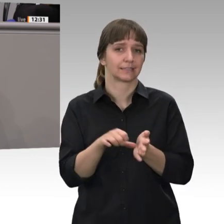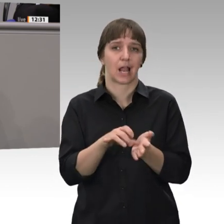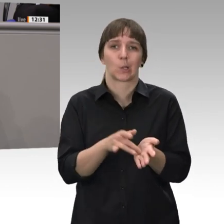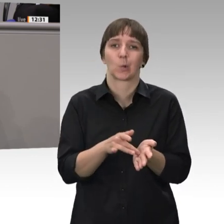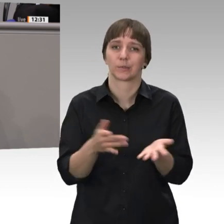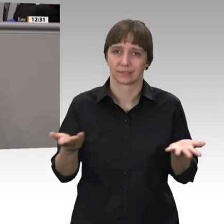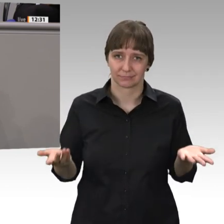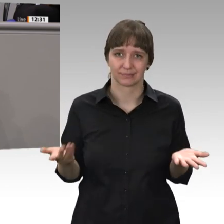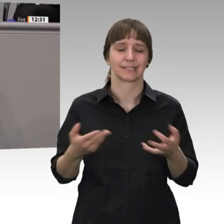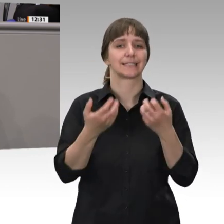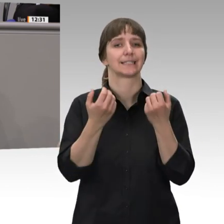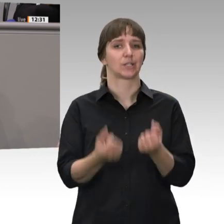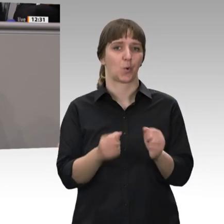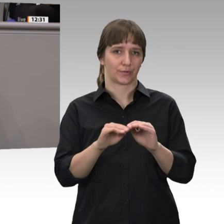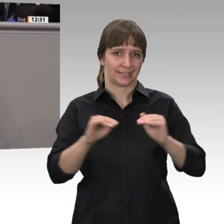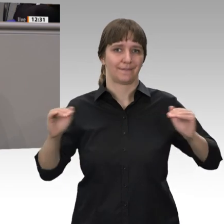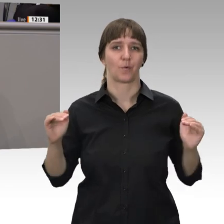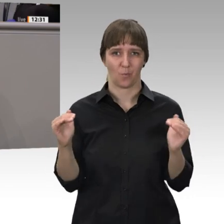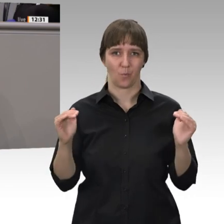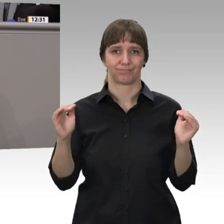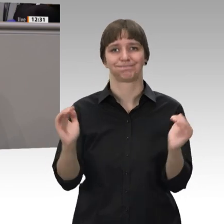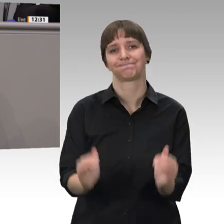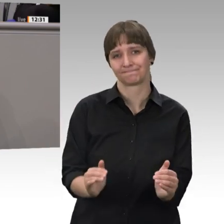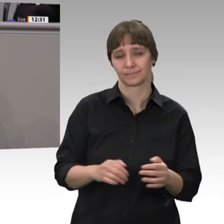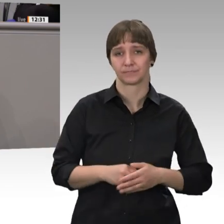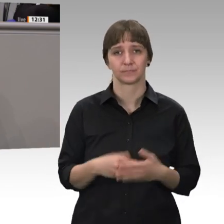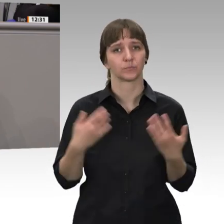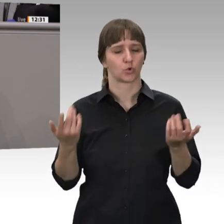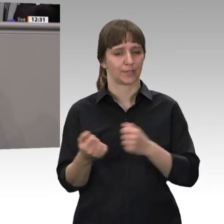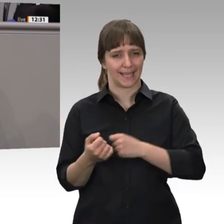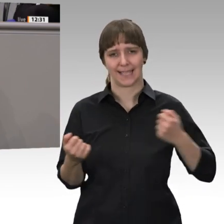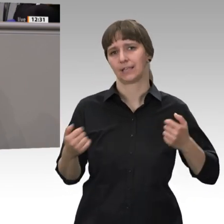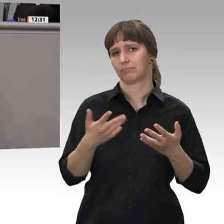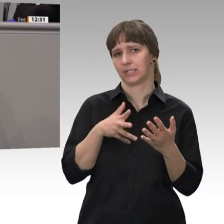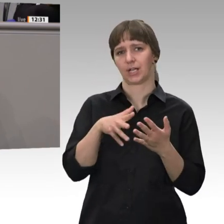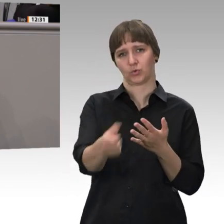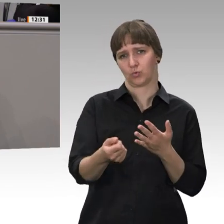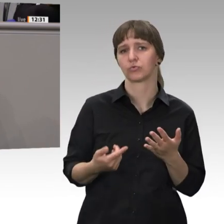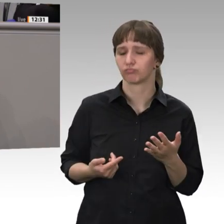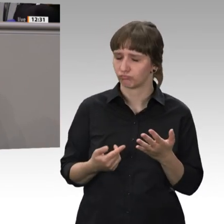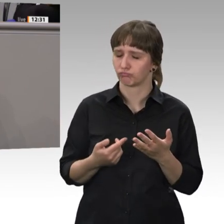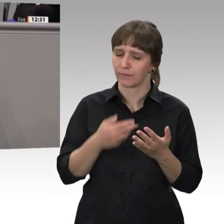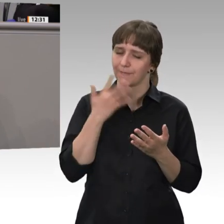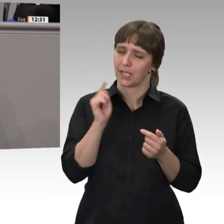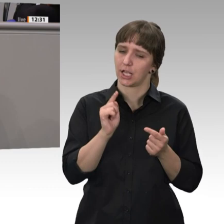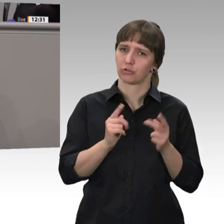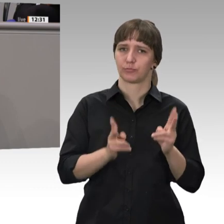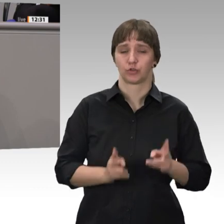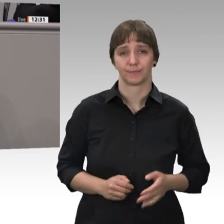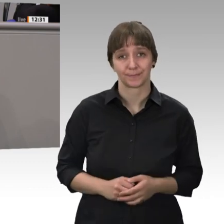Sicherungsniveau der Rente. Dieser Diagnose der Linken in ihrem Antrag ist weitgehend zuzustimmen. Der Behandlungsvorschlag der Linken